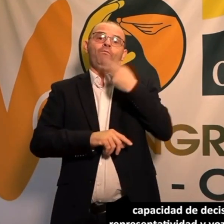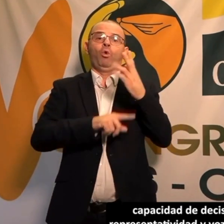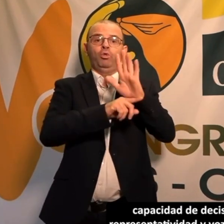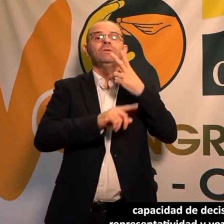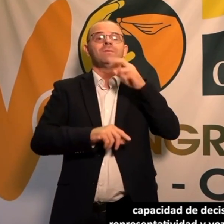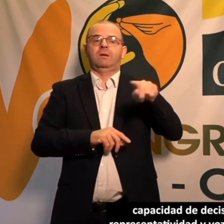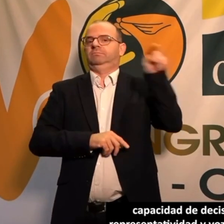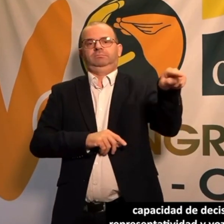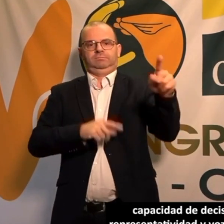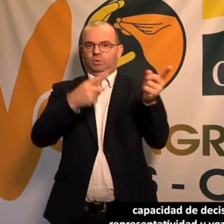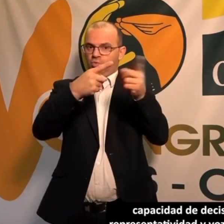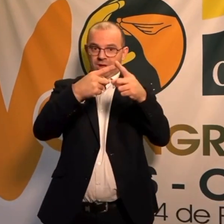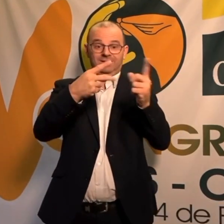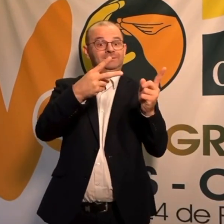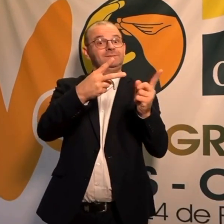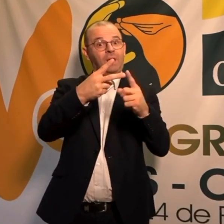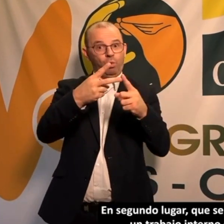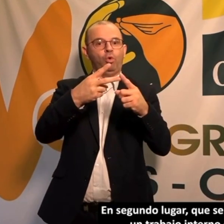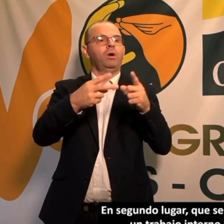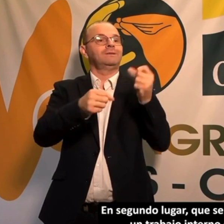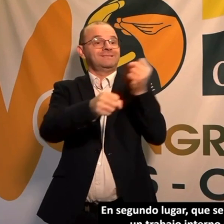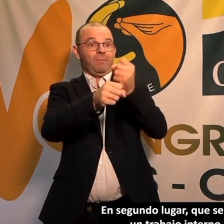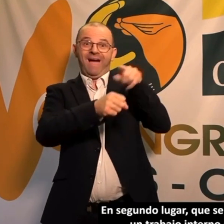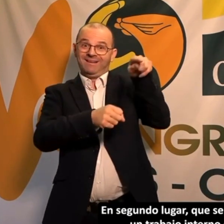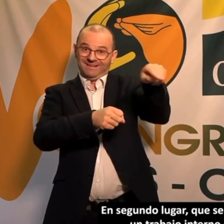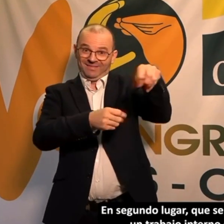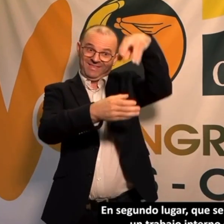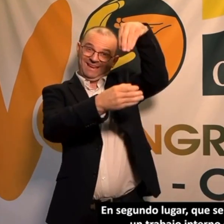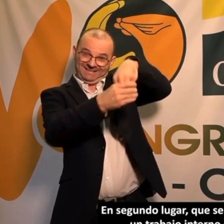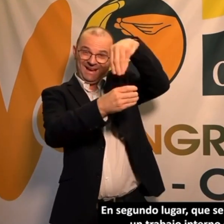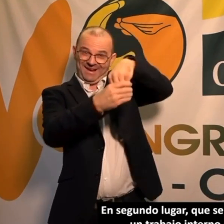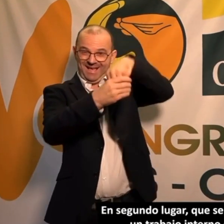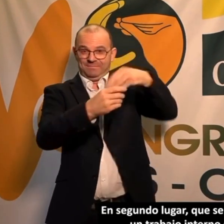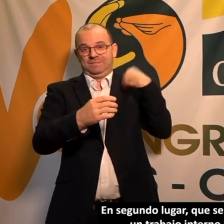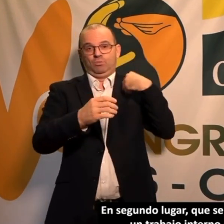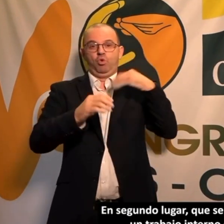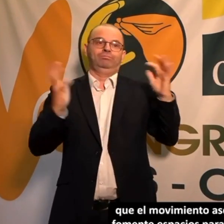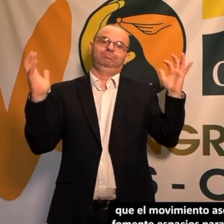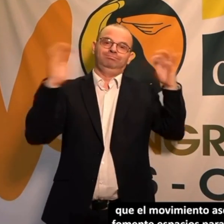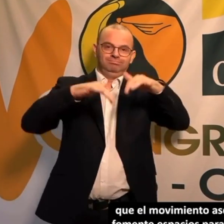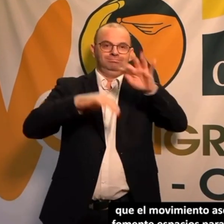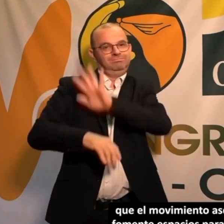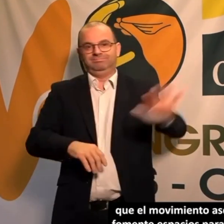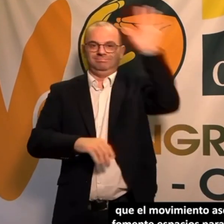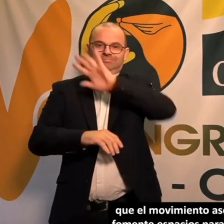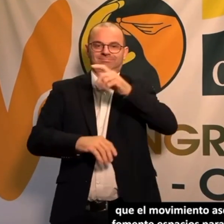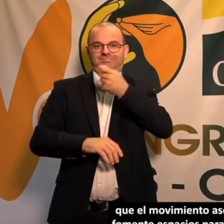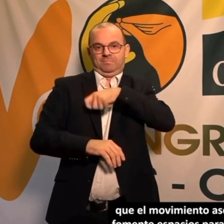etcétera, donde poder elaborar planes y documentos para el posterior trabajo externo. Documentos de reivindicaciones